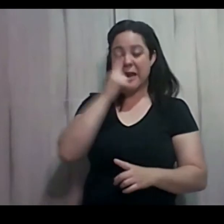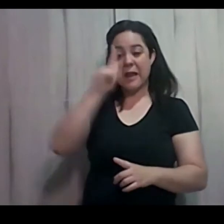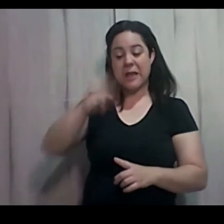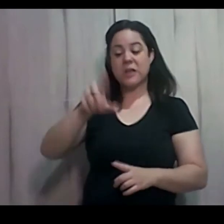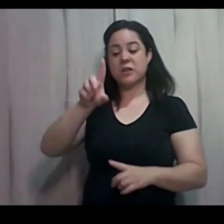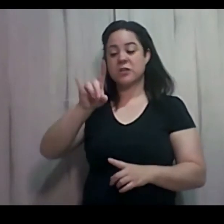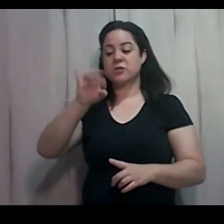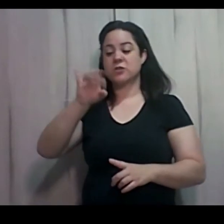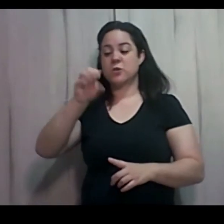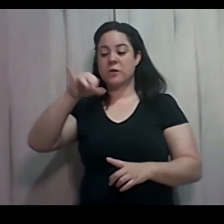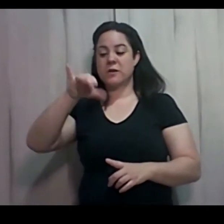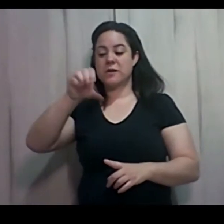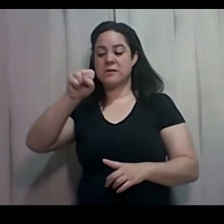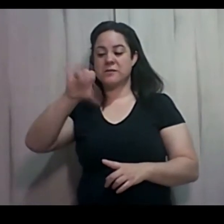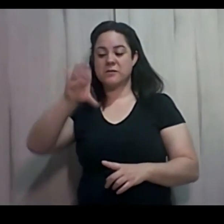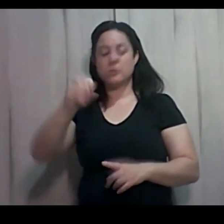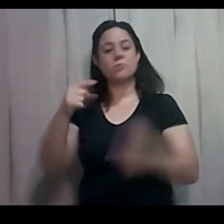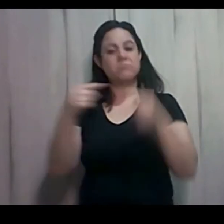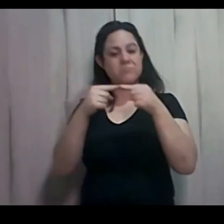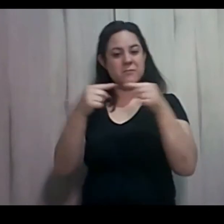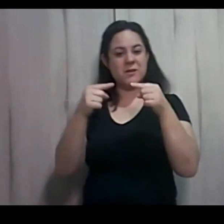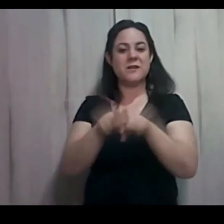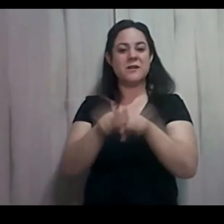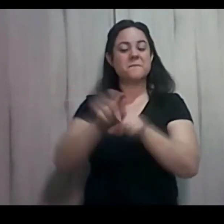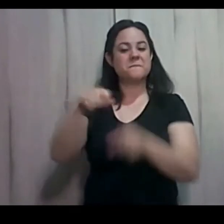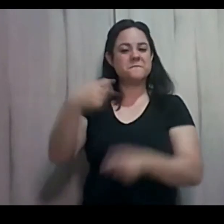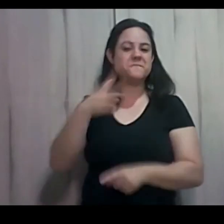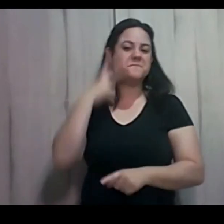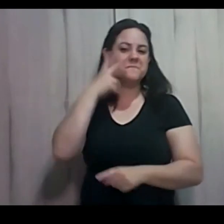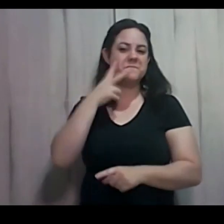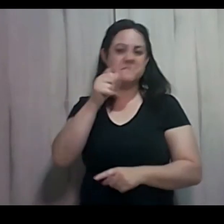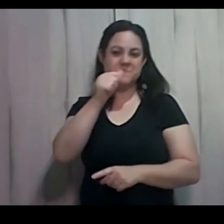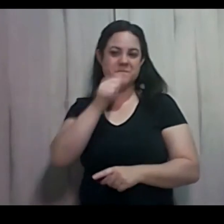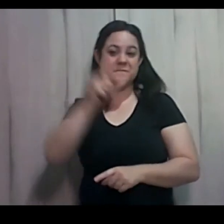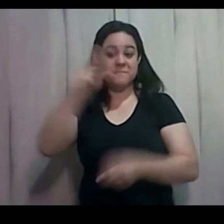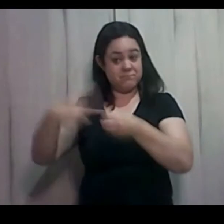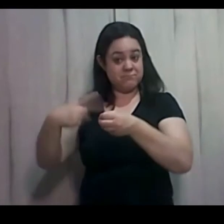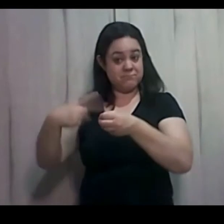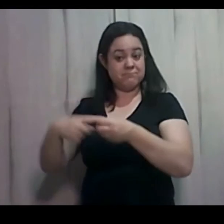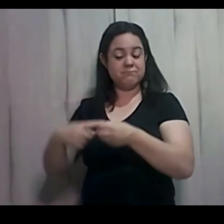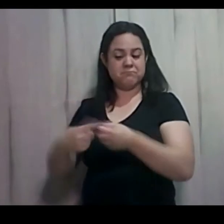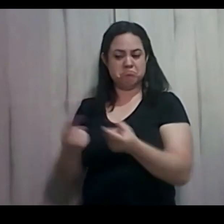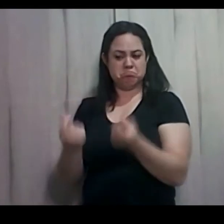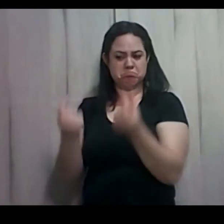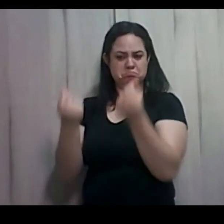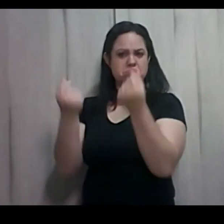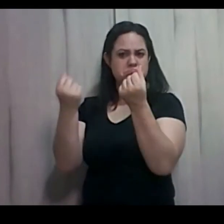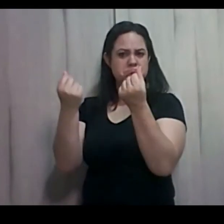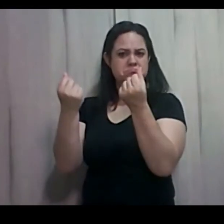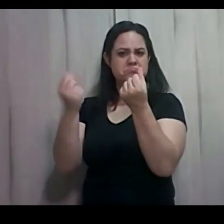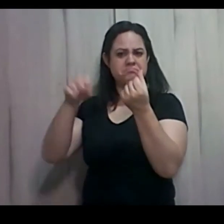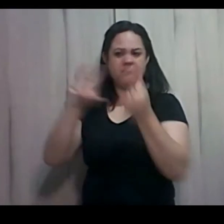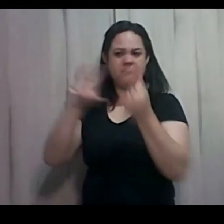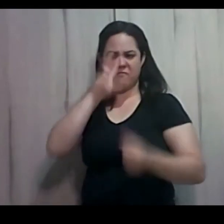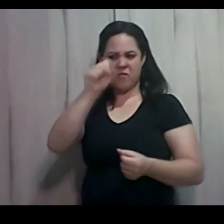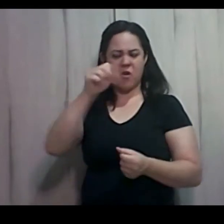também está associado à ideia do vinho. É uma cidade próspera, rica, forte. Entretanto,